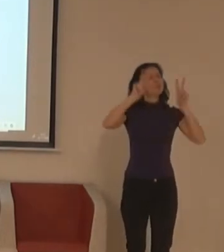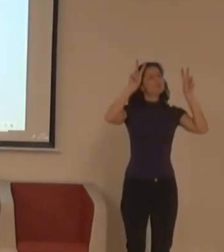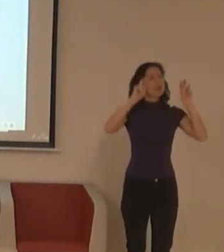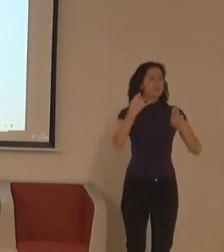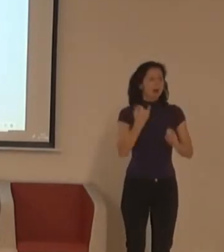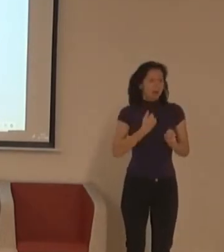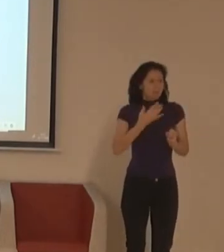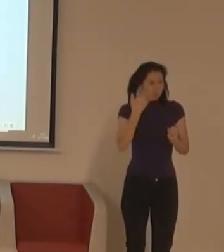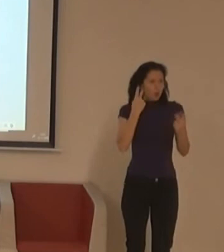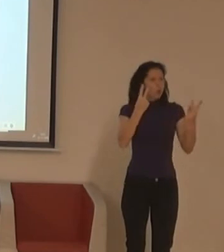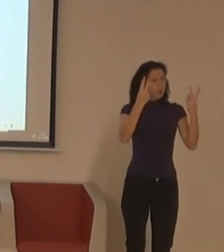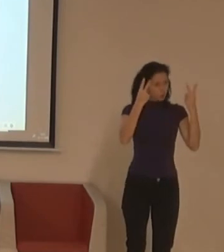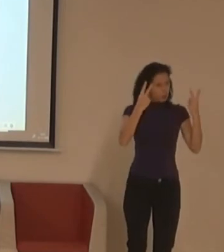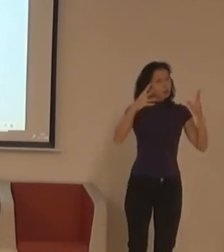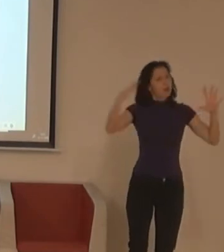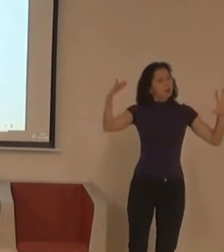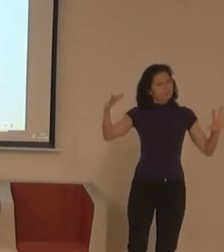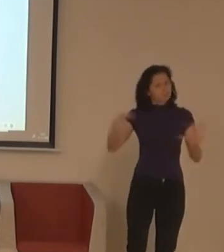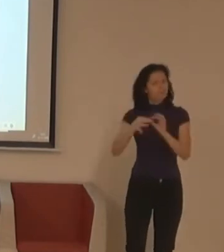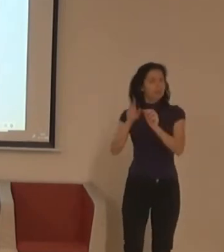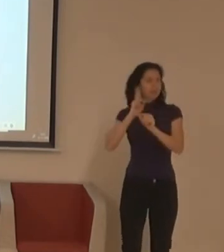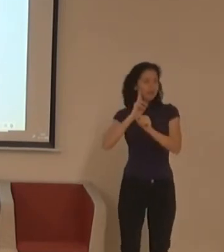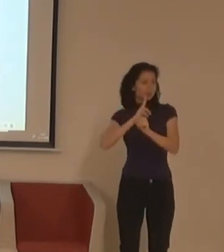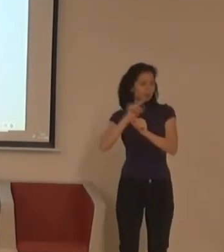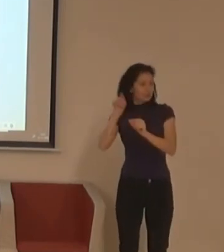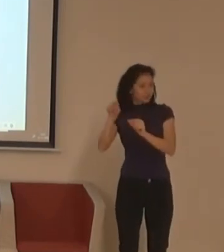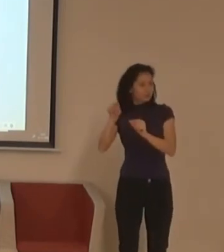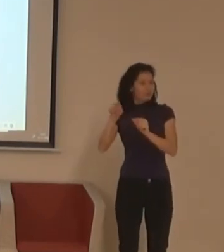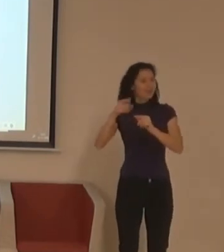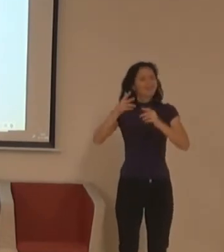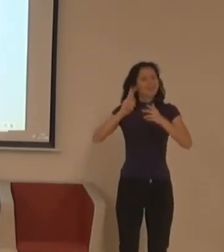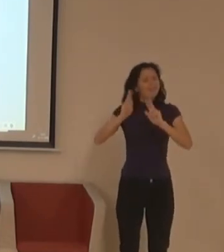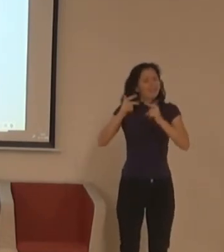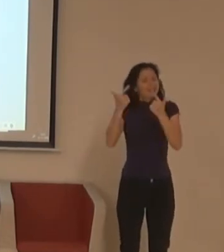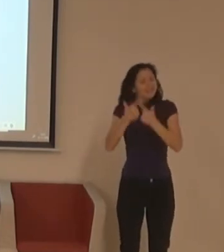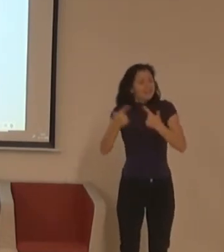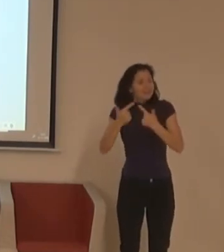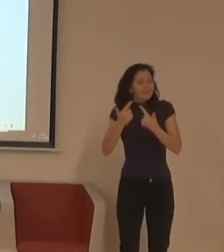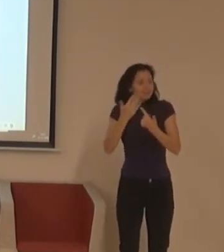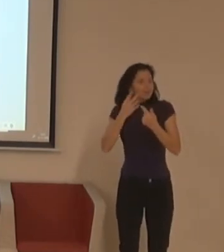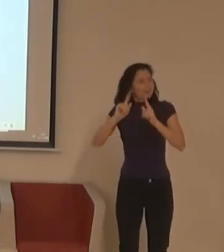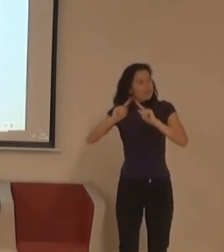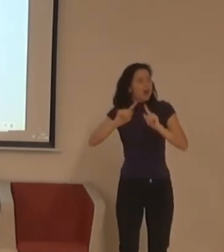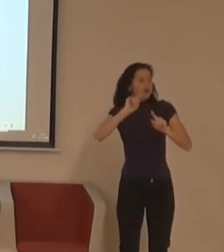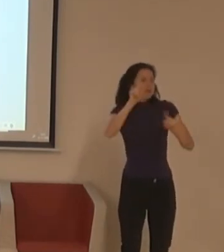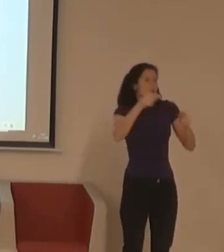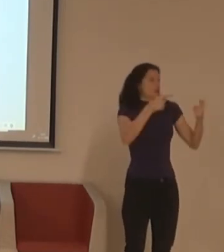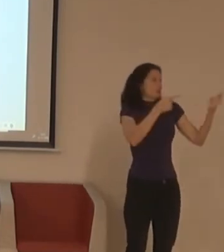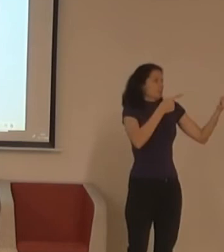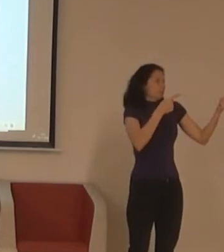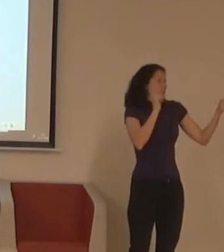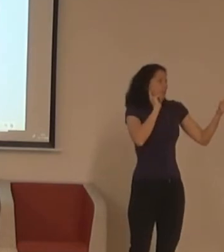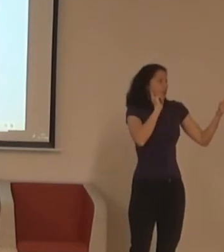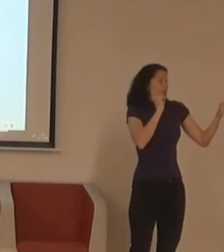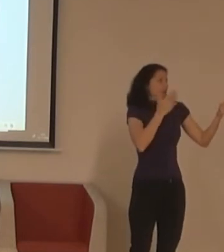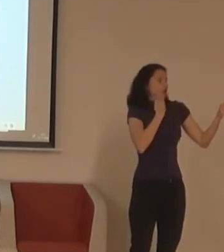který ve spojení se slyšícíma může být prezentovaný úplně jiným než ve spojení nad zběžným Čechem, z Prahy nebo z Brna